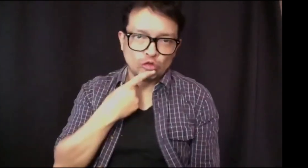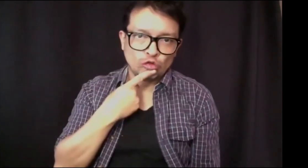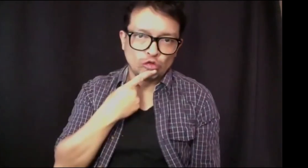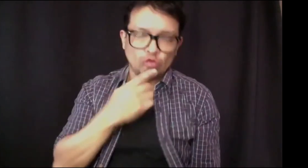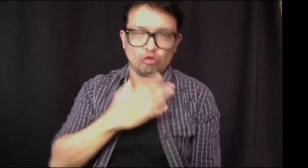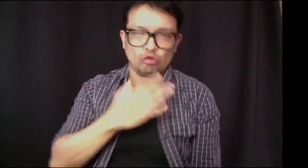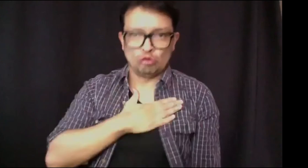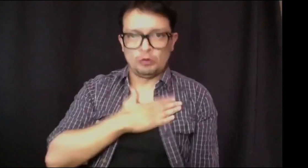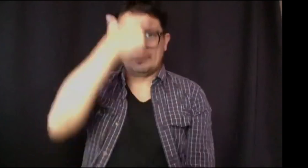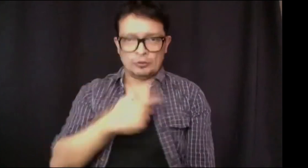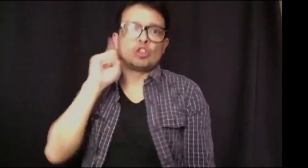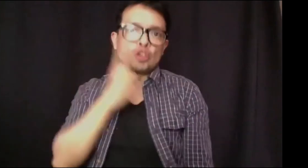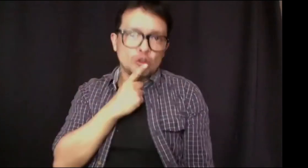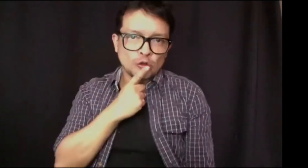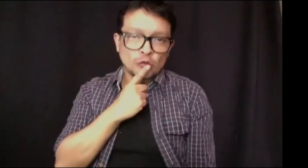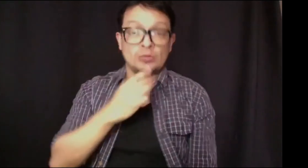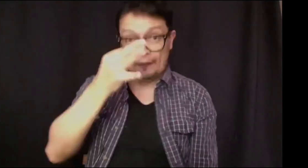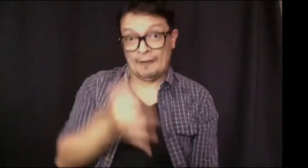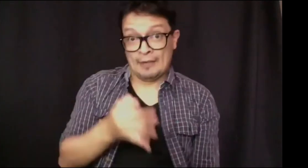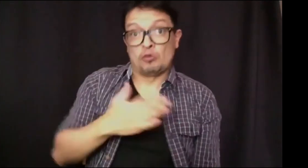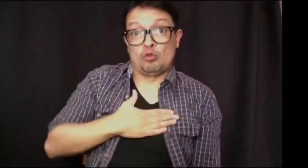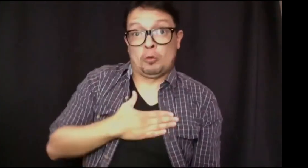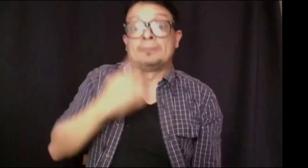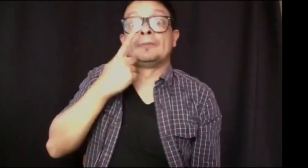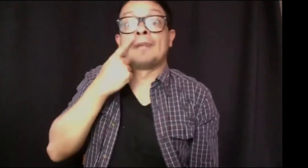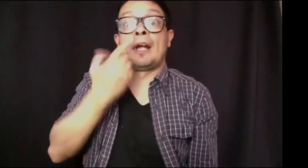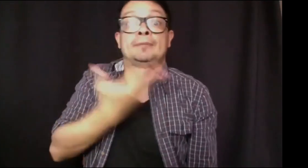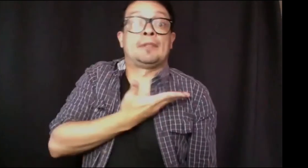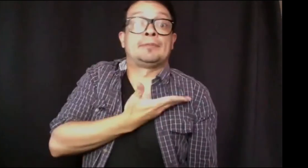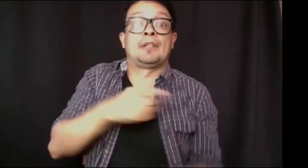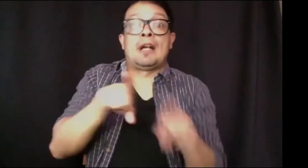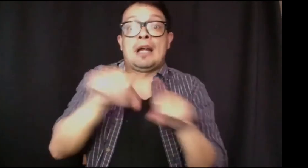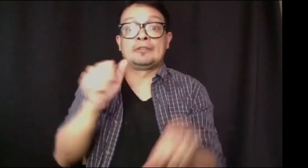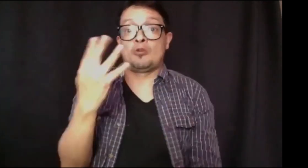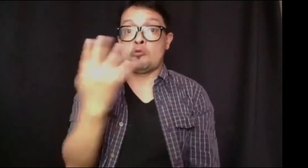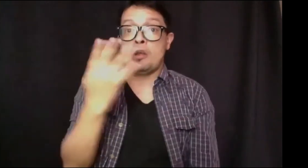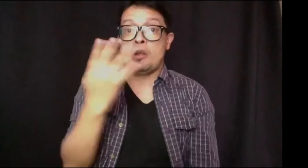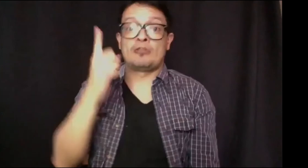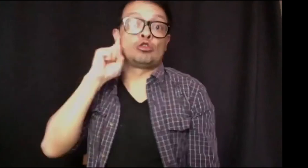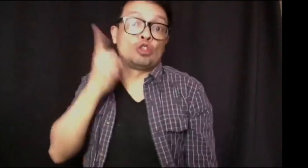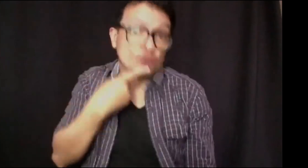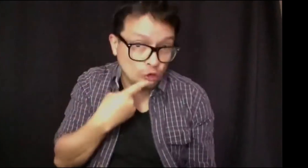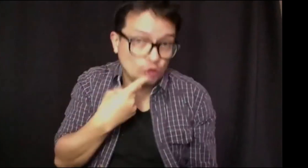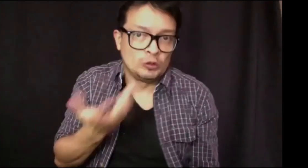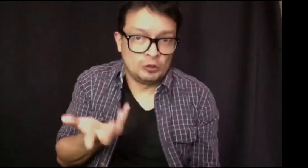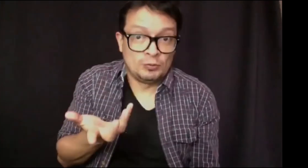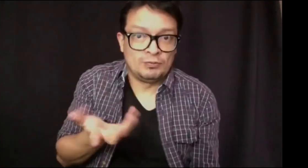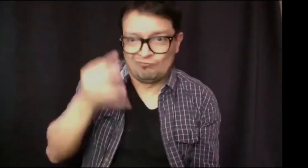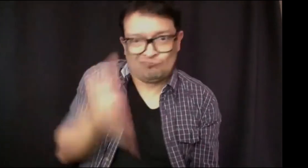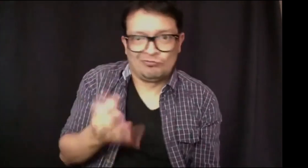mismo, como persona sorda, yo mismo fijando mi mirada y centrándola en mí. Yo tengo cuatro hermanos